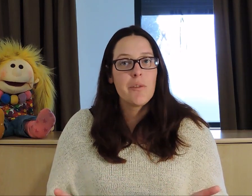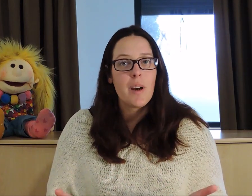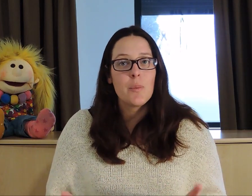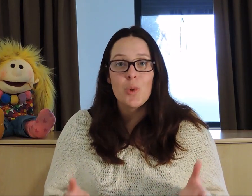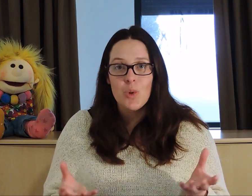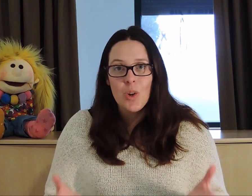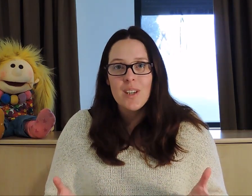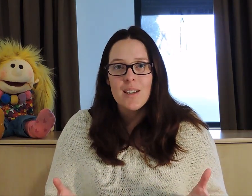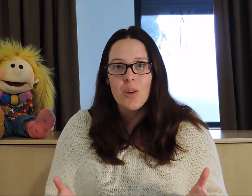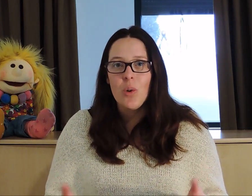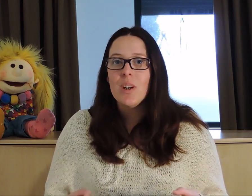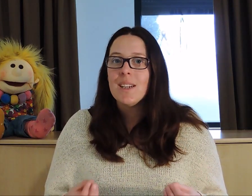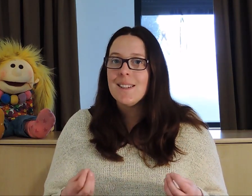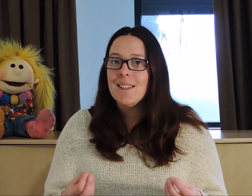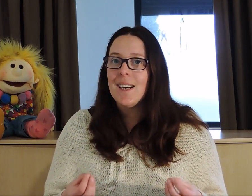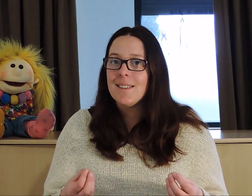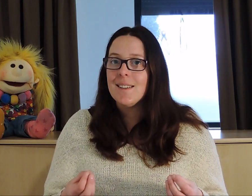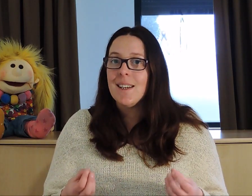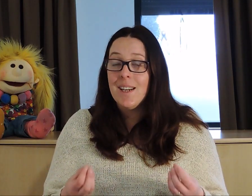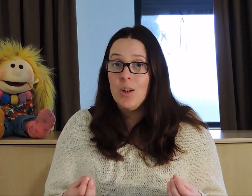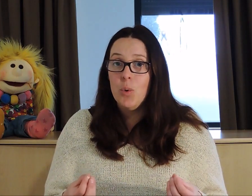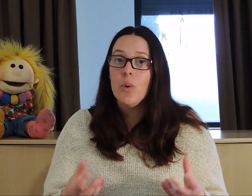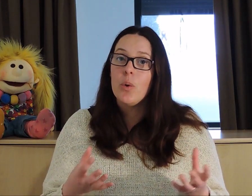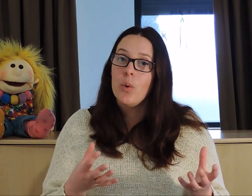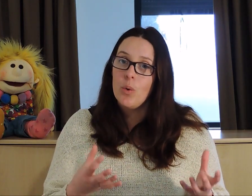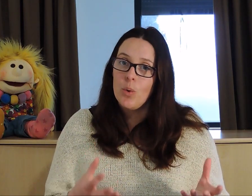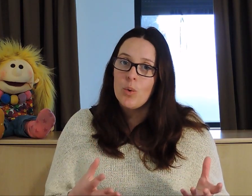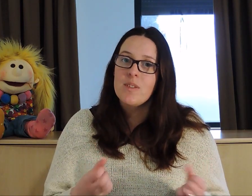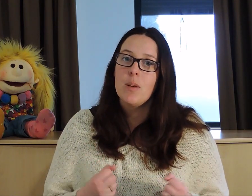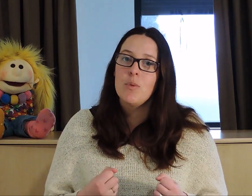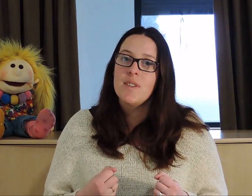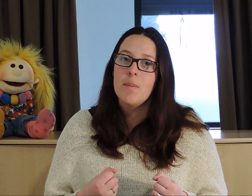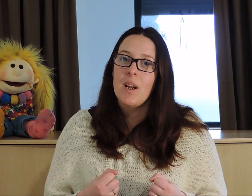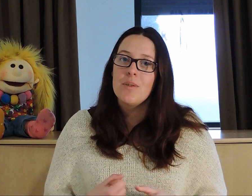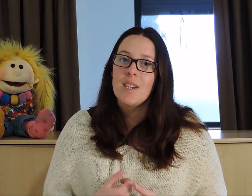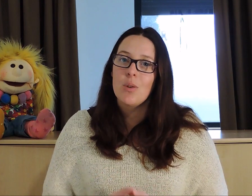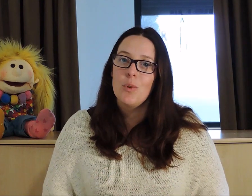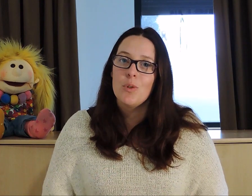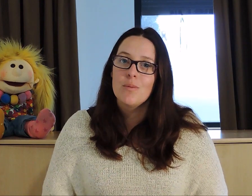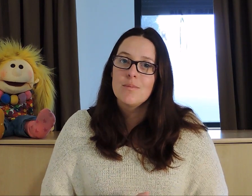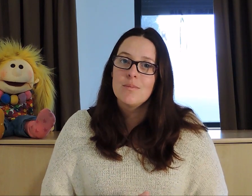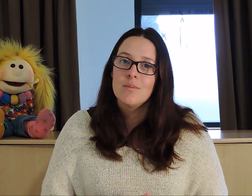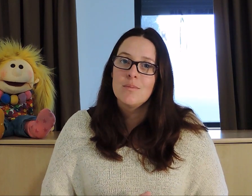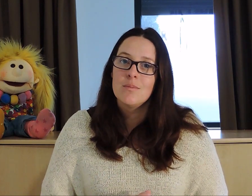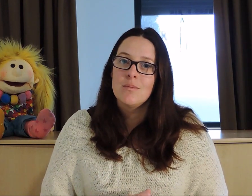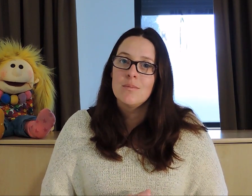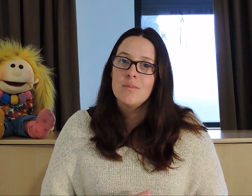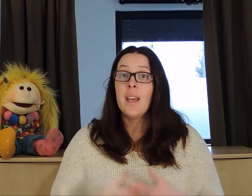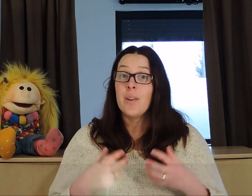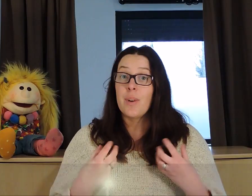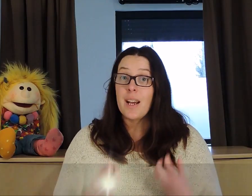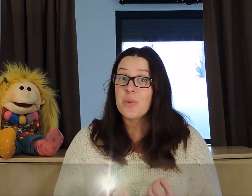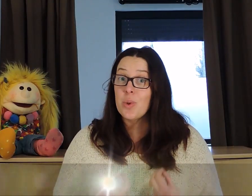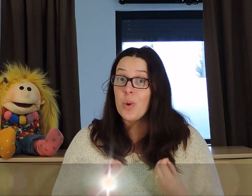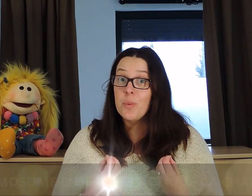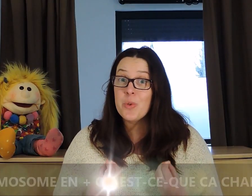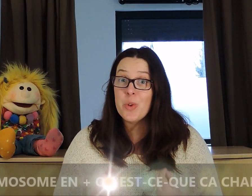jeune femme de 34 ans, qui a été élue au conseil municipal de sa commune. Voilà, ce chromosome,